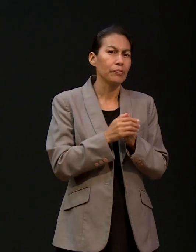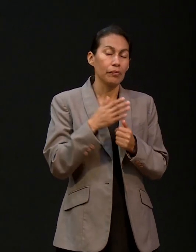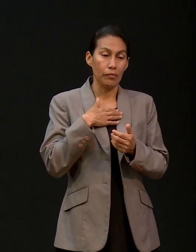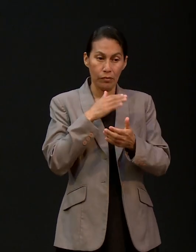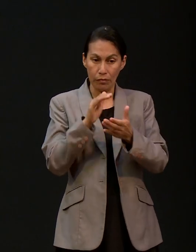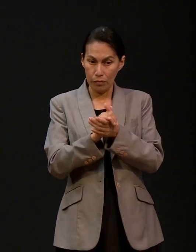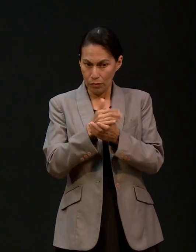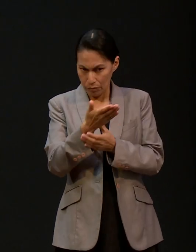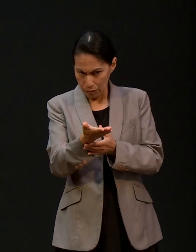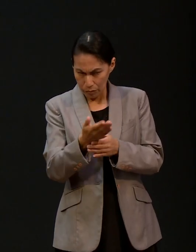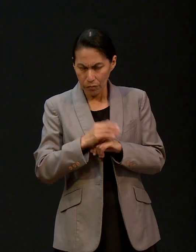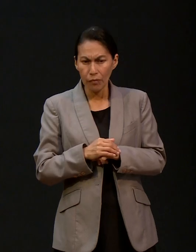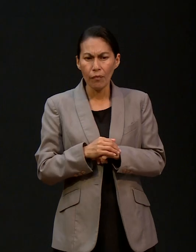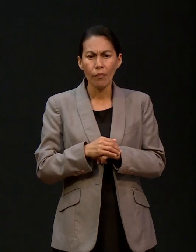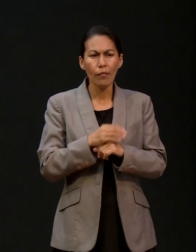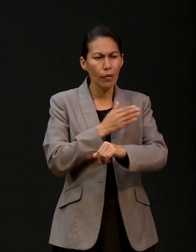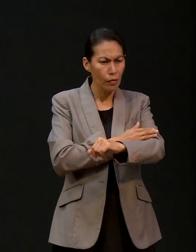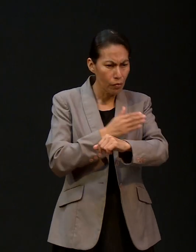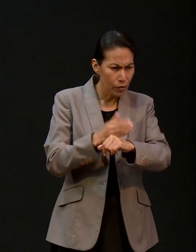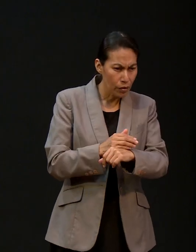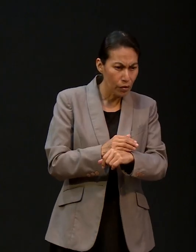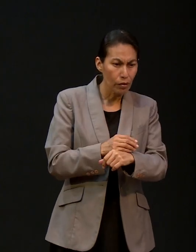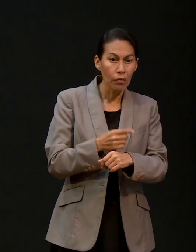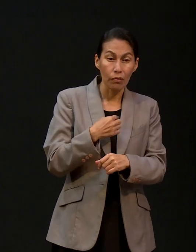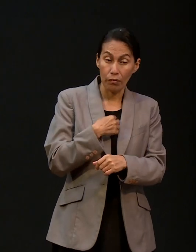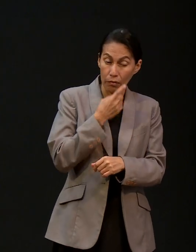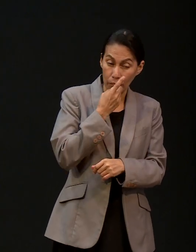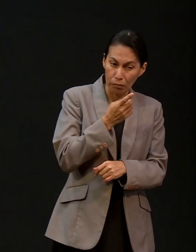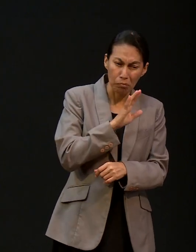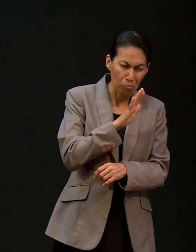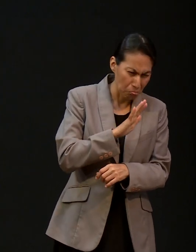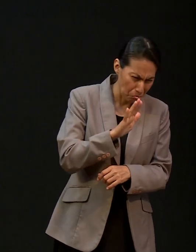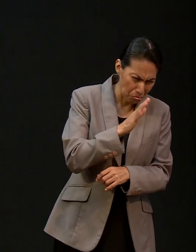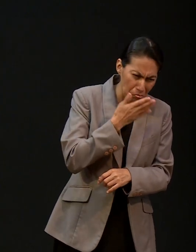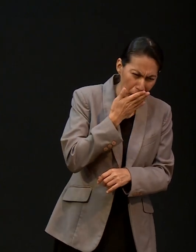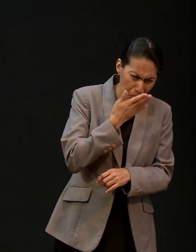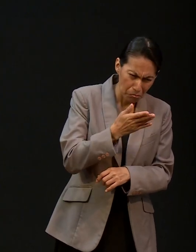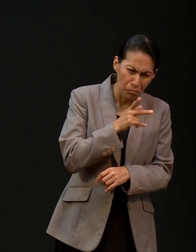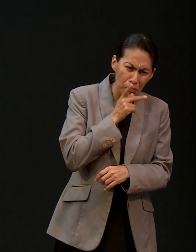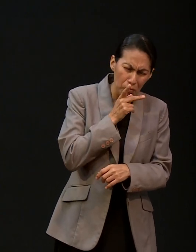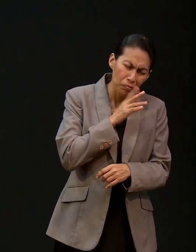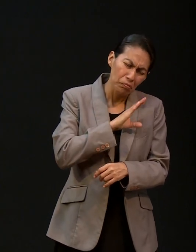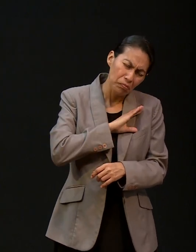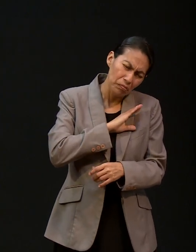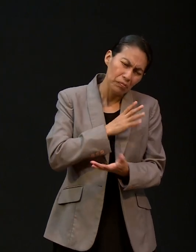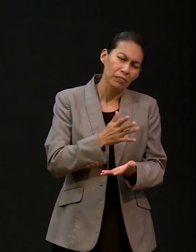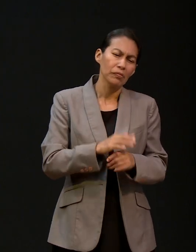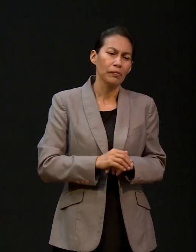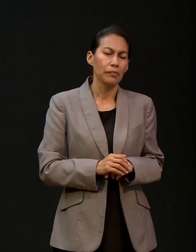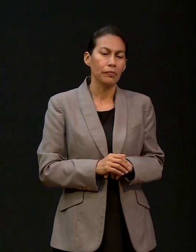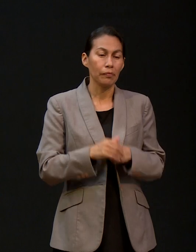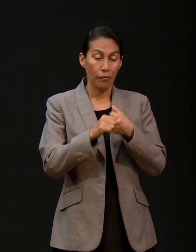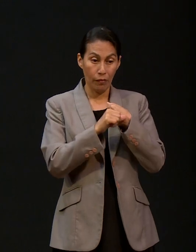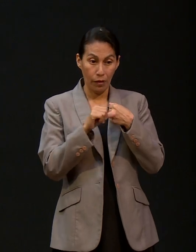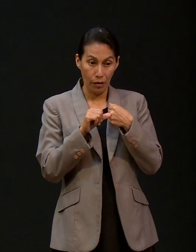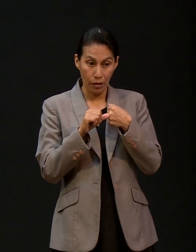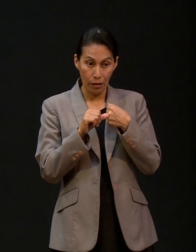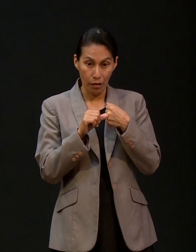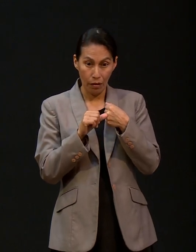Cuando decide operarse, le digo, todo va a estar bien, papito. Y cuando sale de cirugía y nos dicen